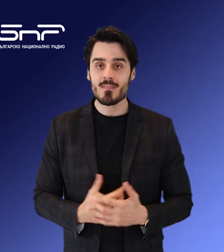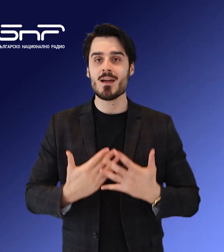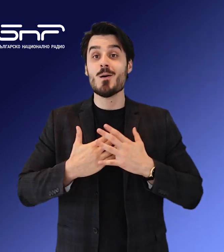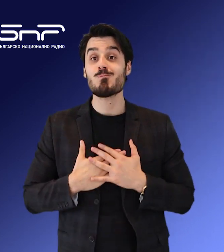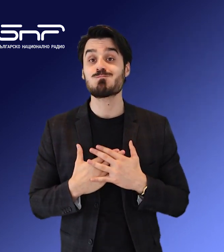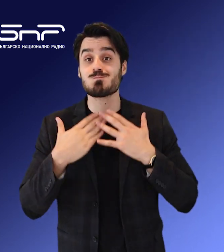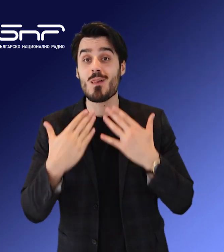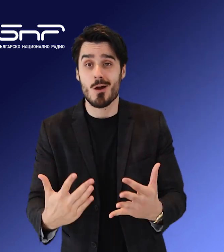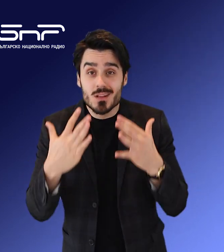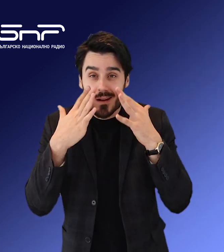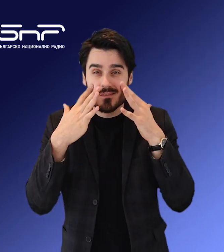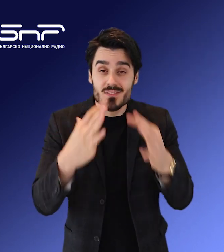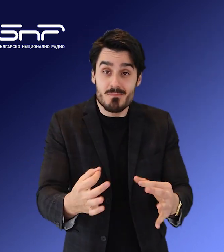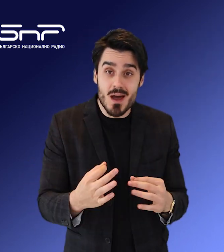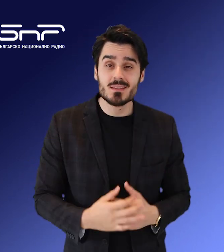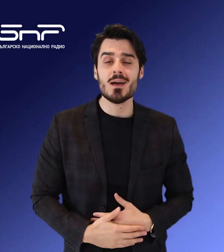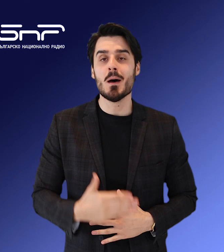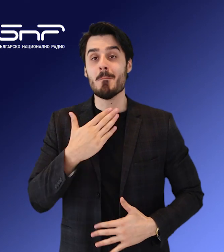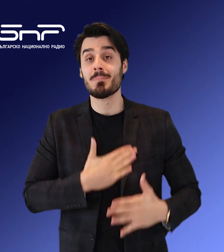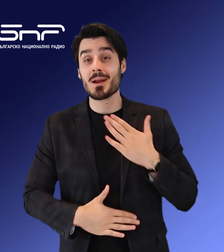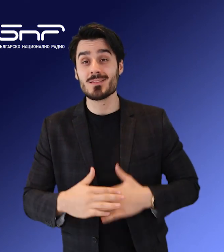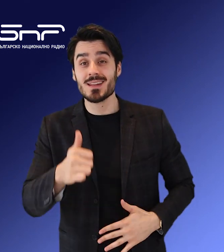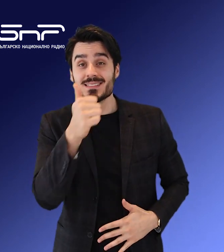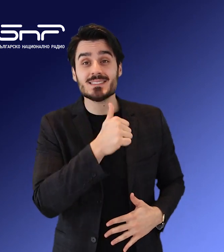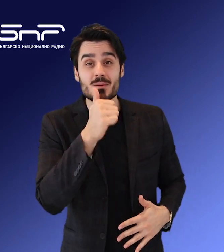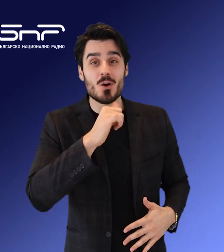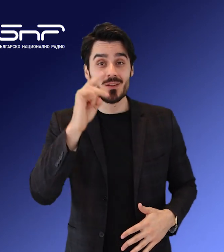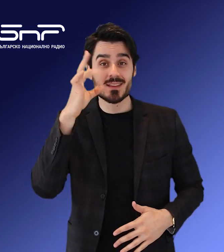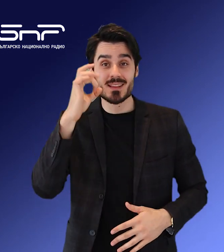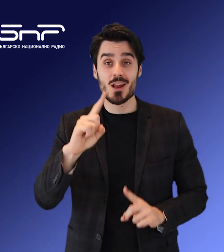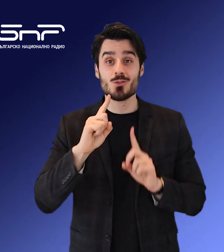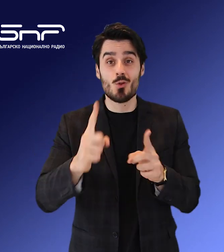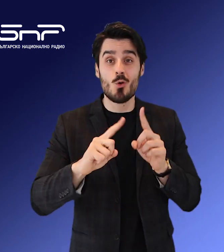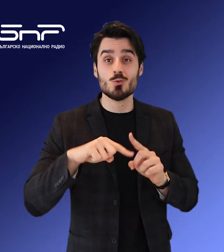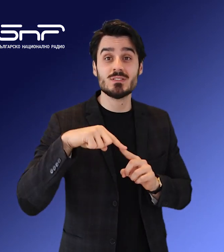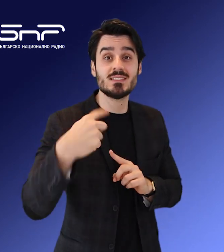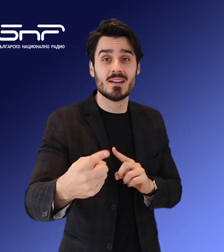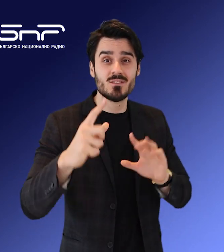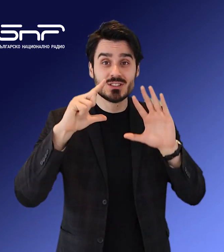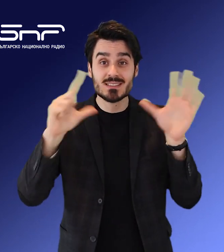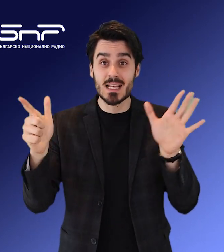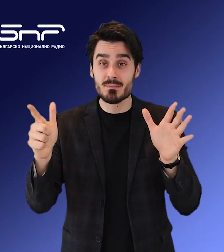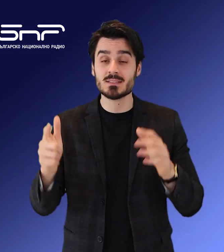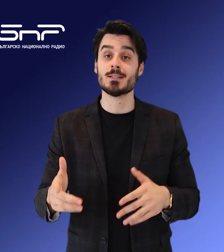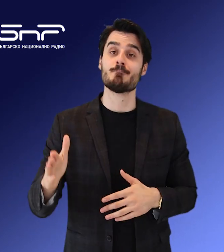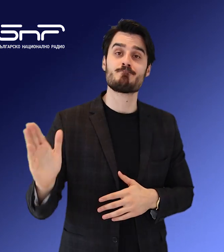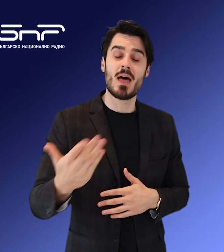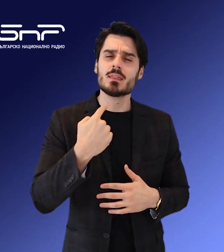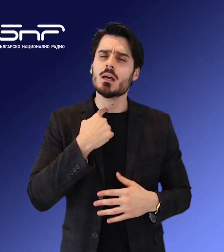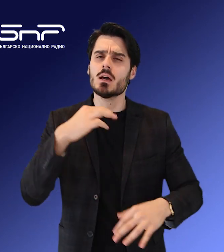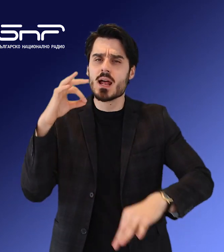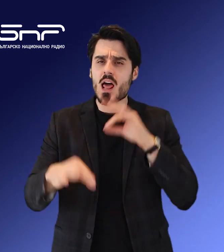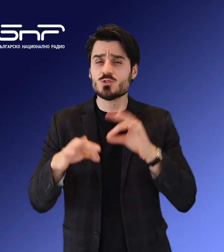президентът на